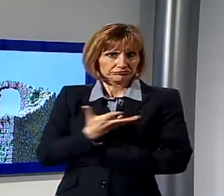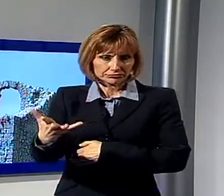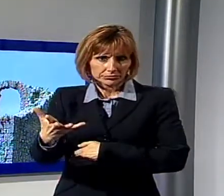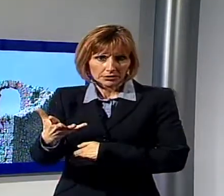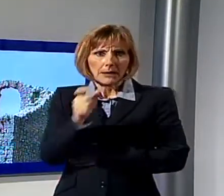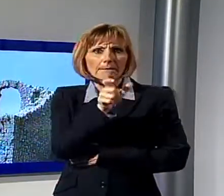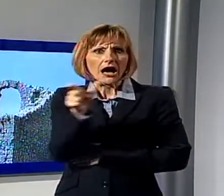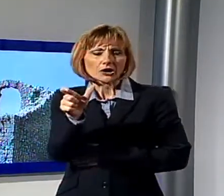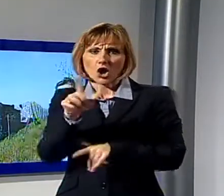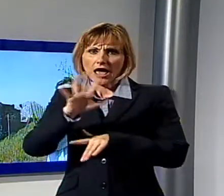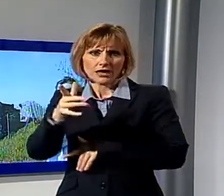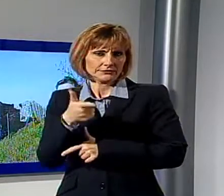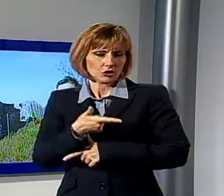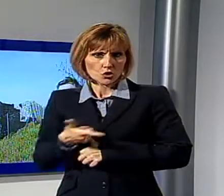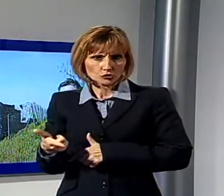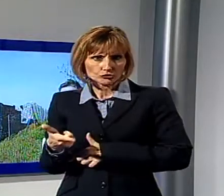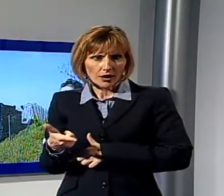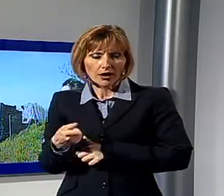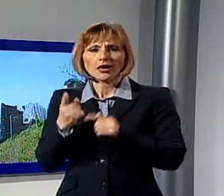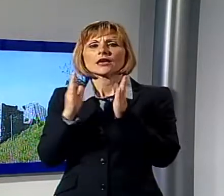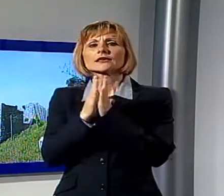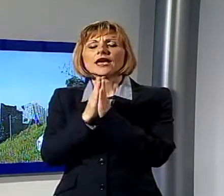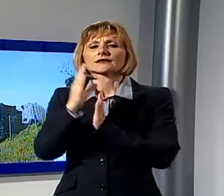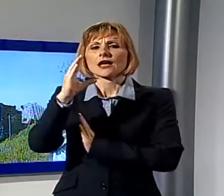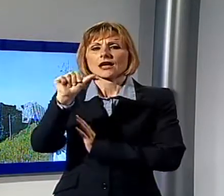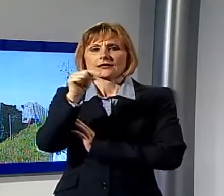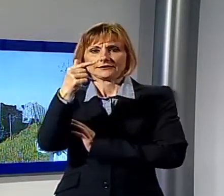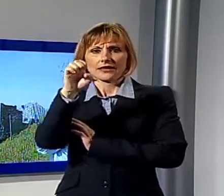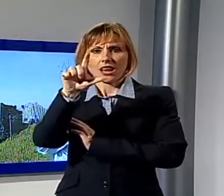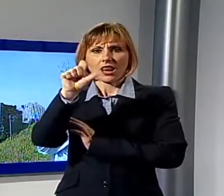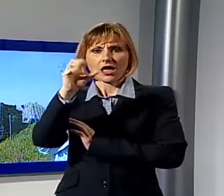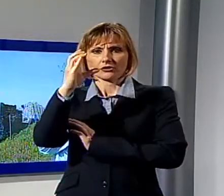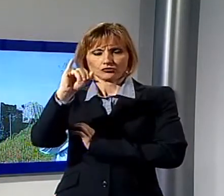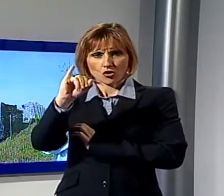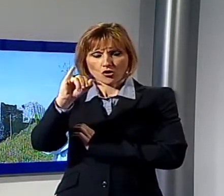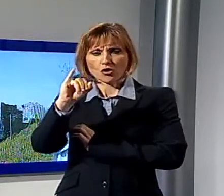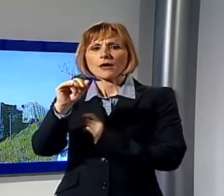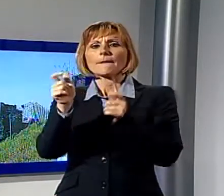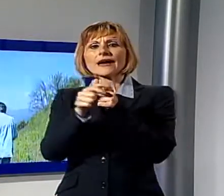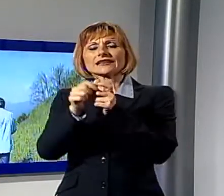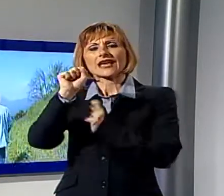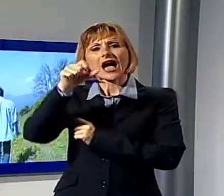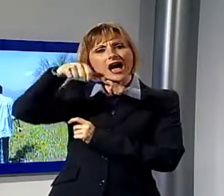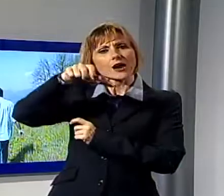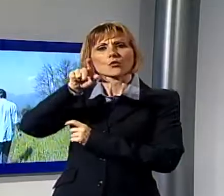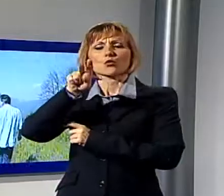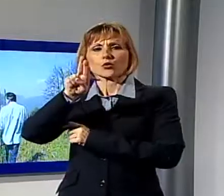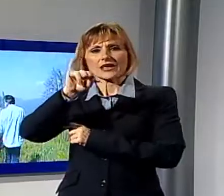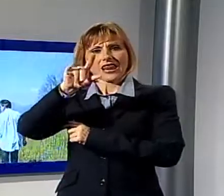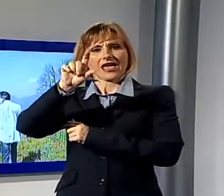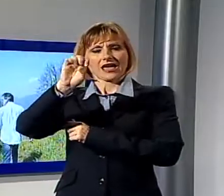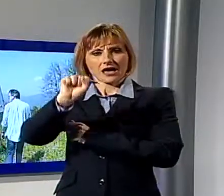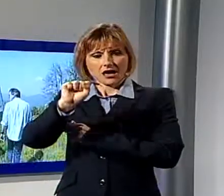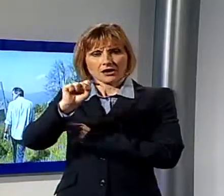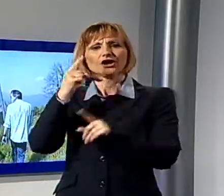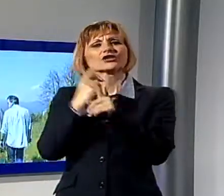sono altri termini per definire quello che sta accadendo alla chiesa del Castellaccio di Aquilea. Quello che doveva essere un restauro conservativo si sta